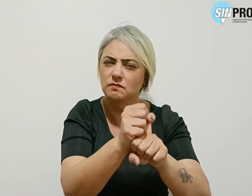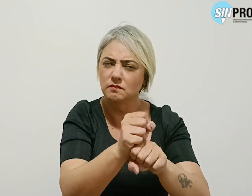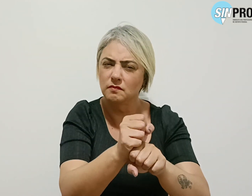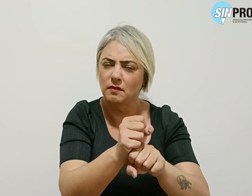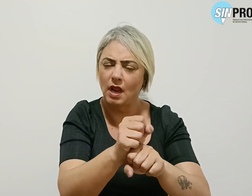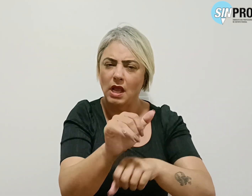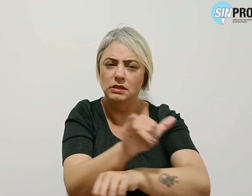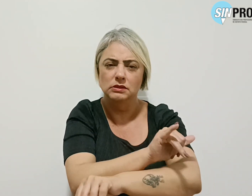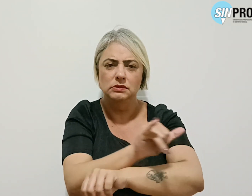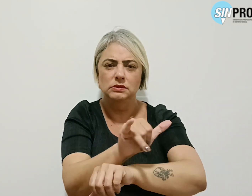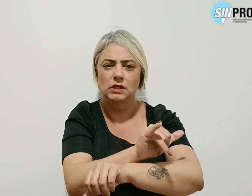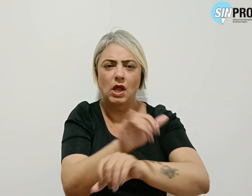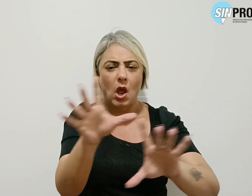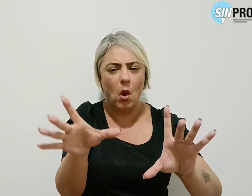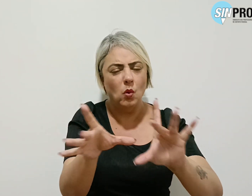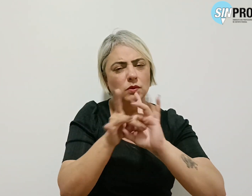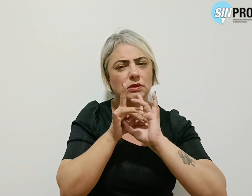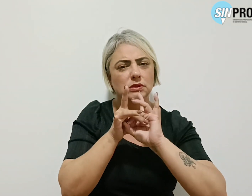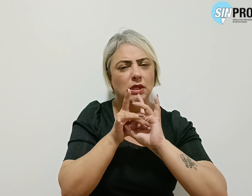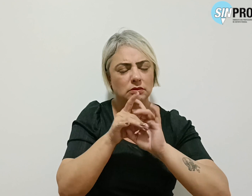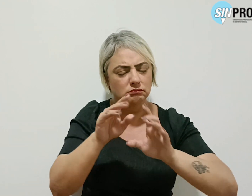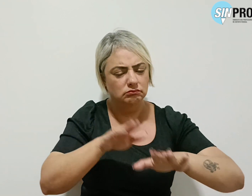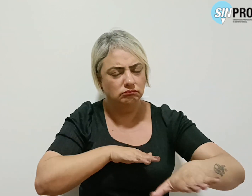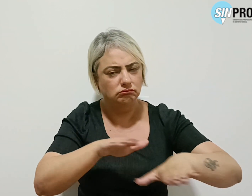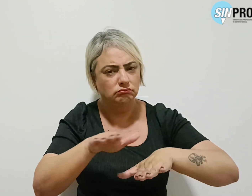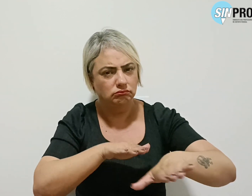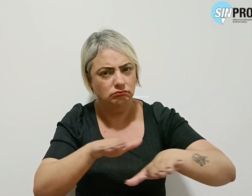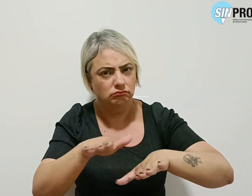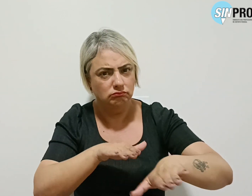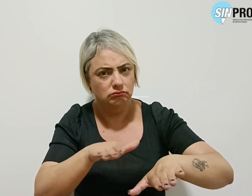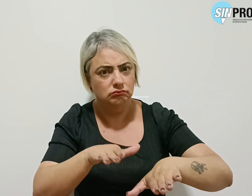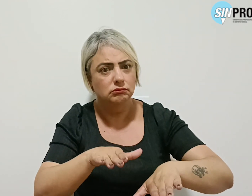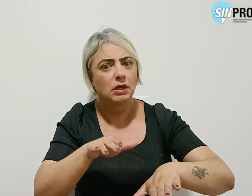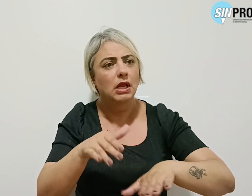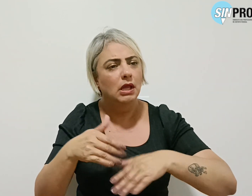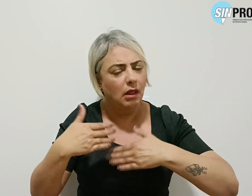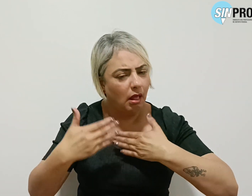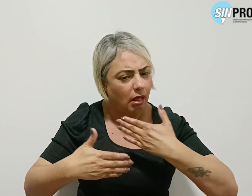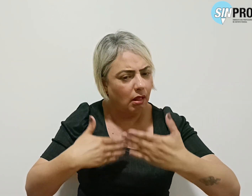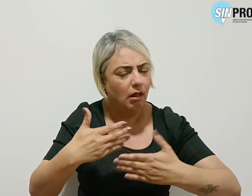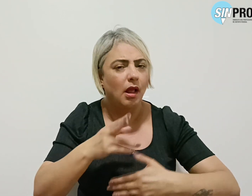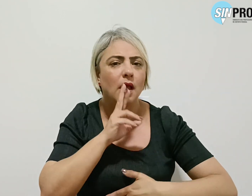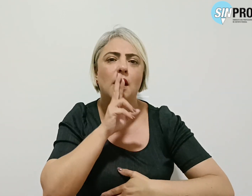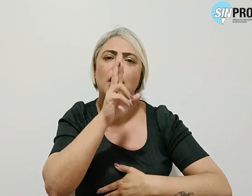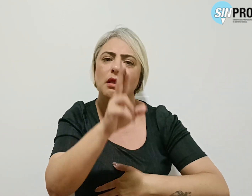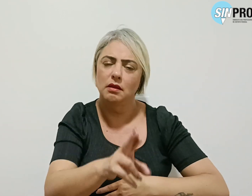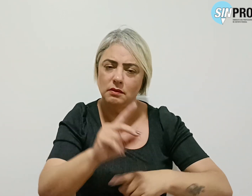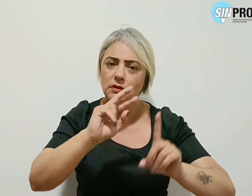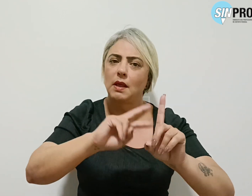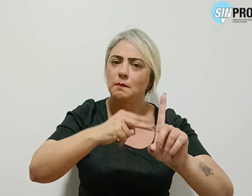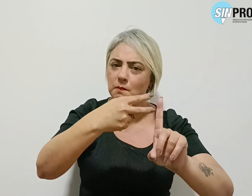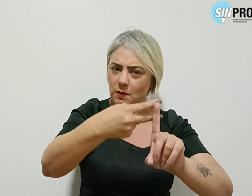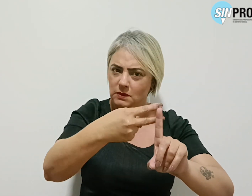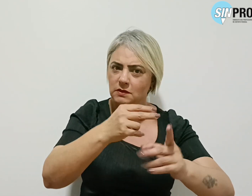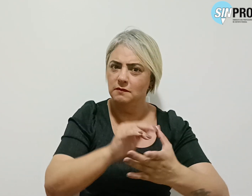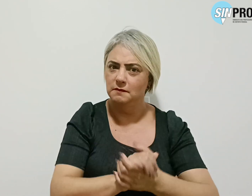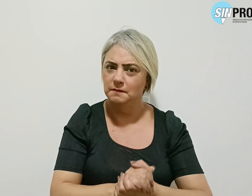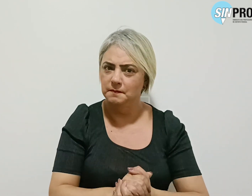estratégia de unidade e mobilização, que vem gerando resultados positivos. A